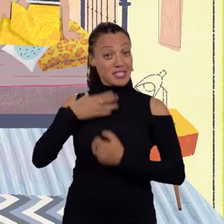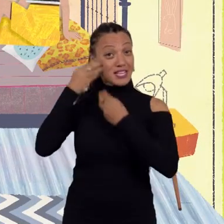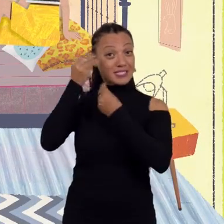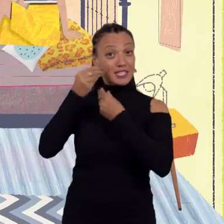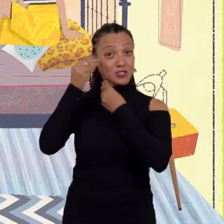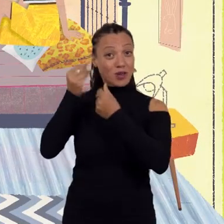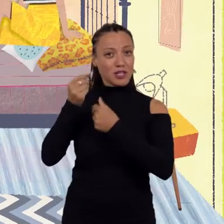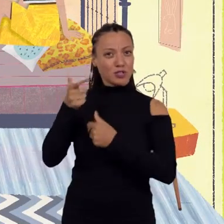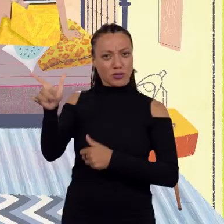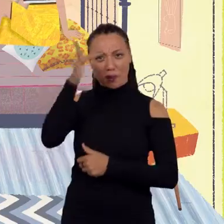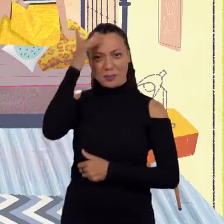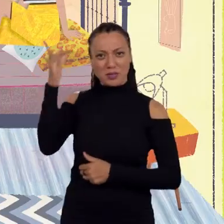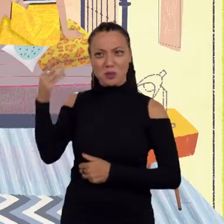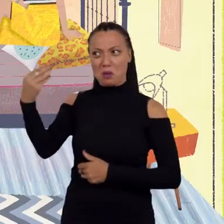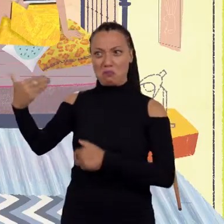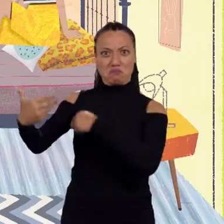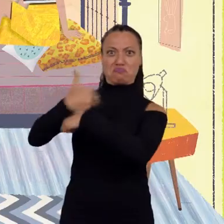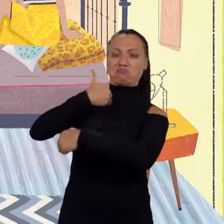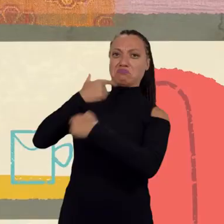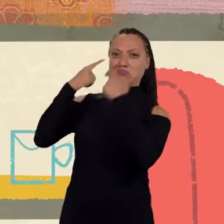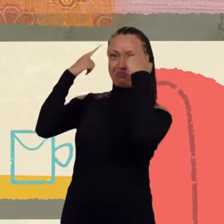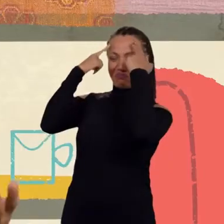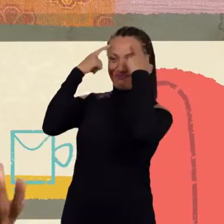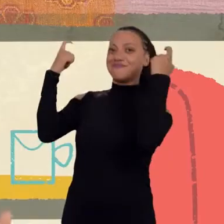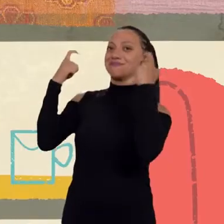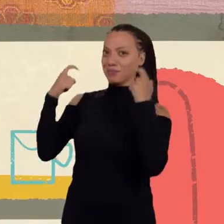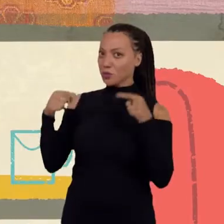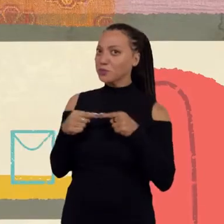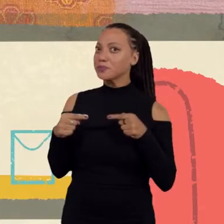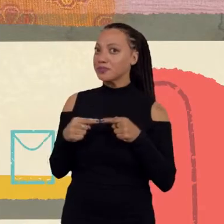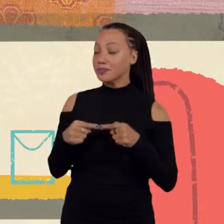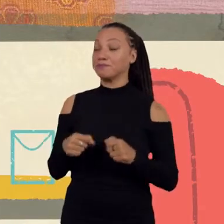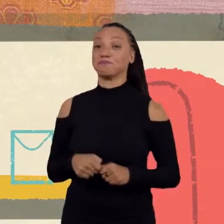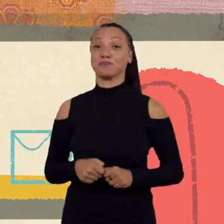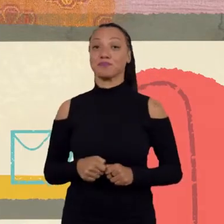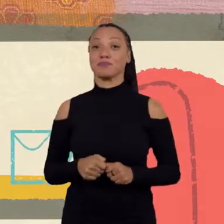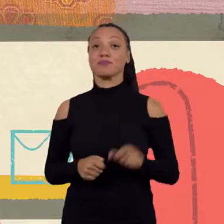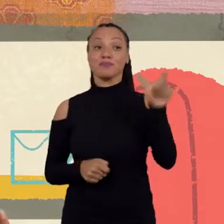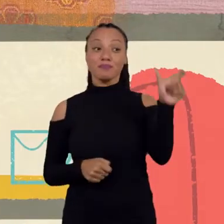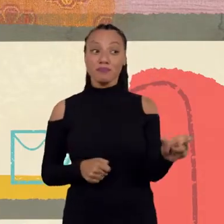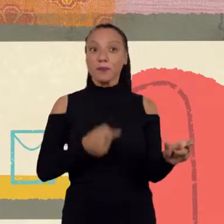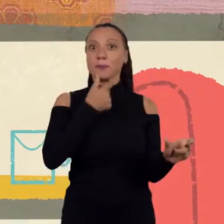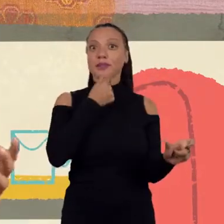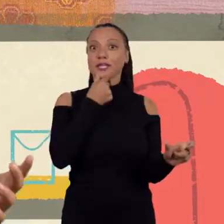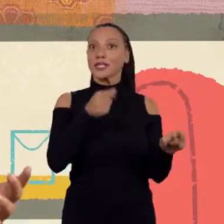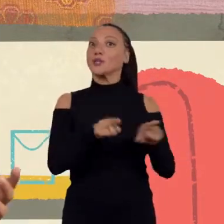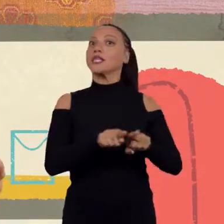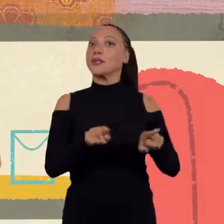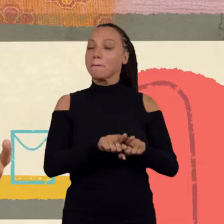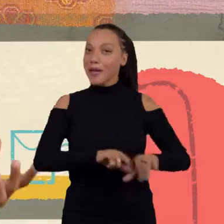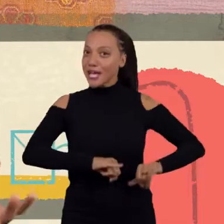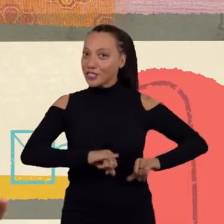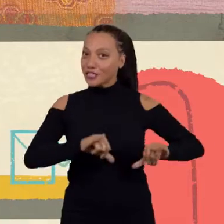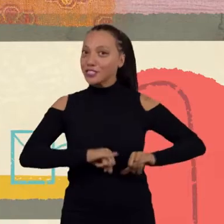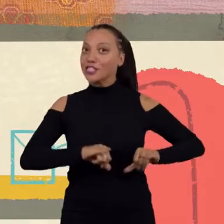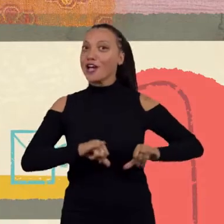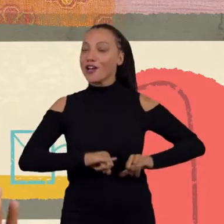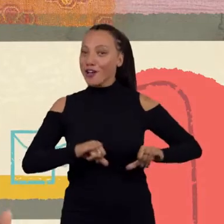no momento que é alguma coisa que a gente não pediu. E com os meninos acontece, sabe? Sabe que os meninos, eles também vivenciam violência